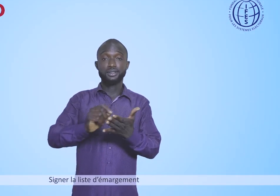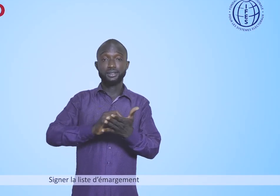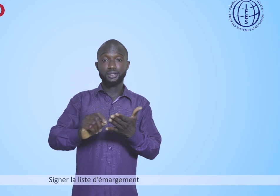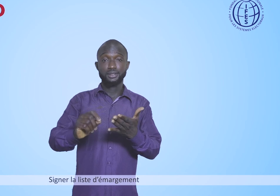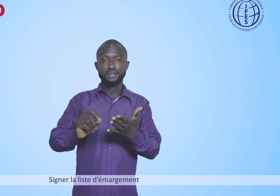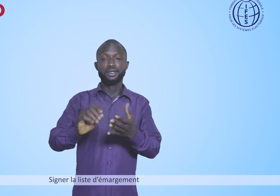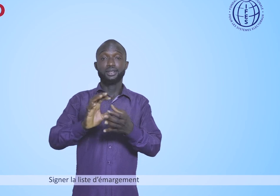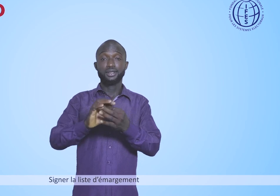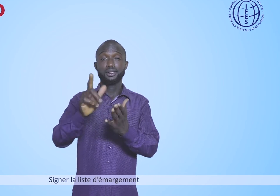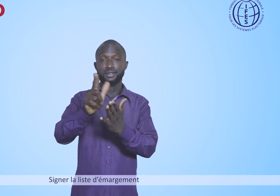Signez la liste d'émargement